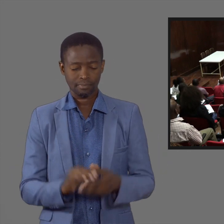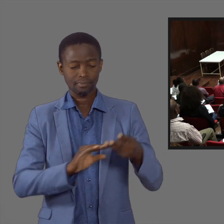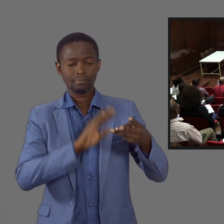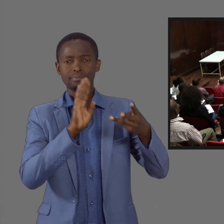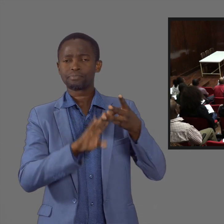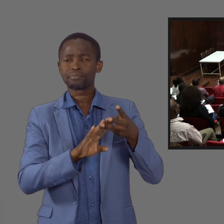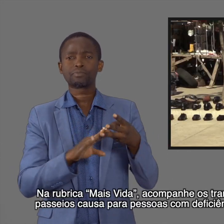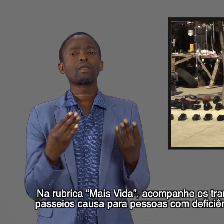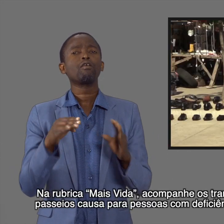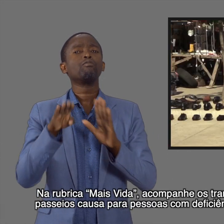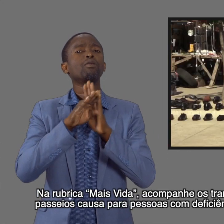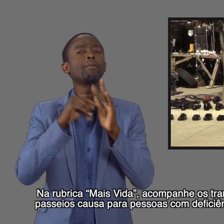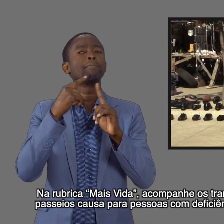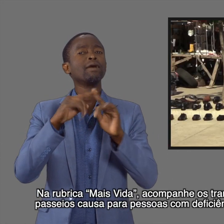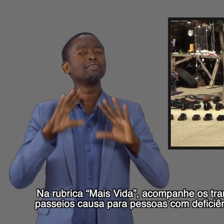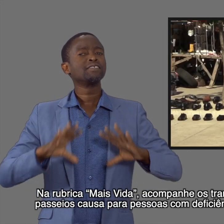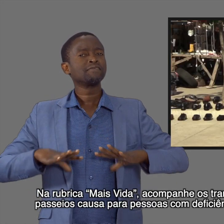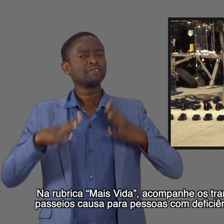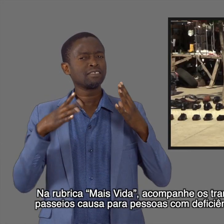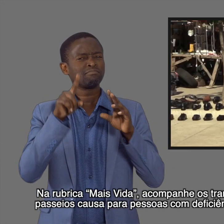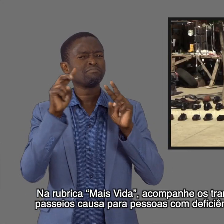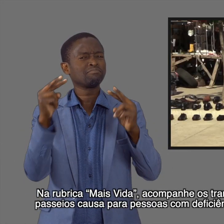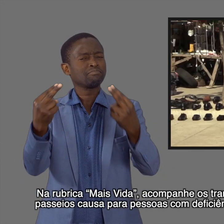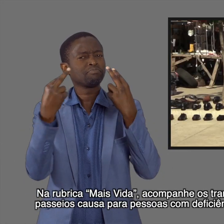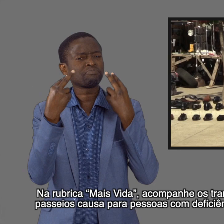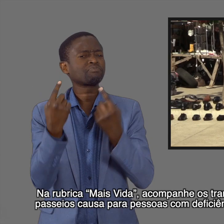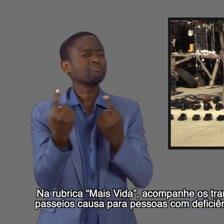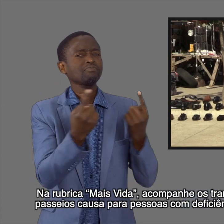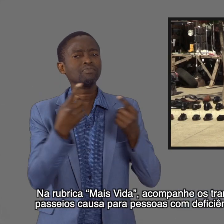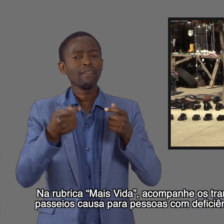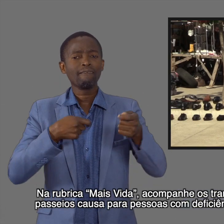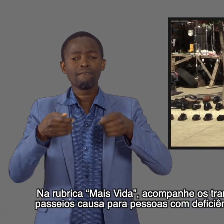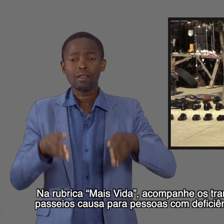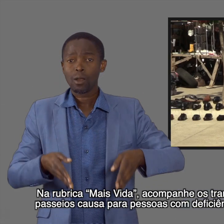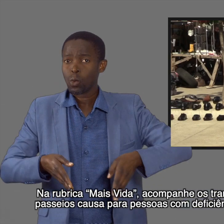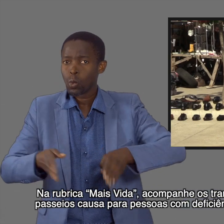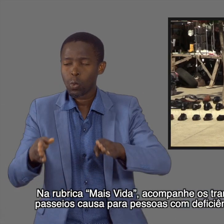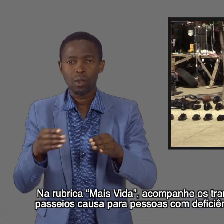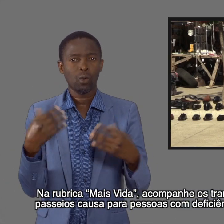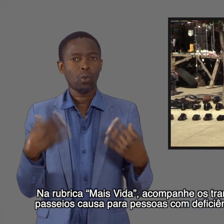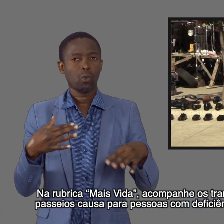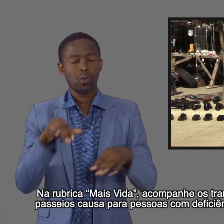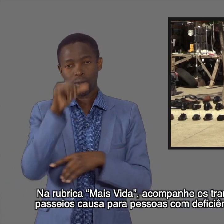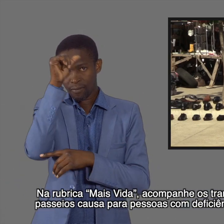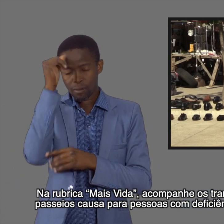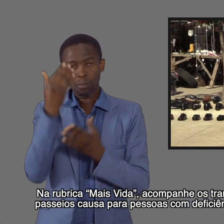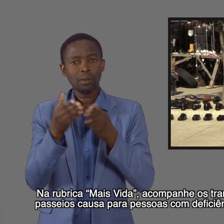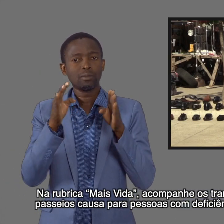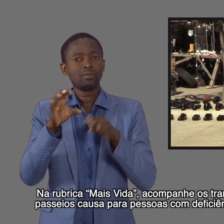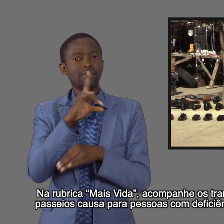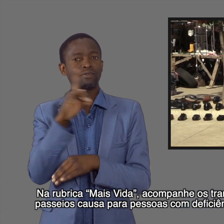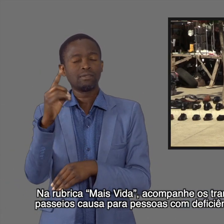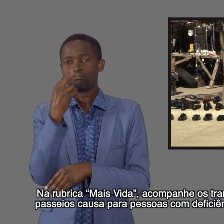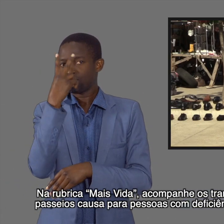rubrica Mais Vida, acompanha os transtornos que a venda nos passeios causa para as pessoas com deficiência físico-motora e visual.